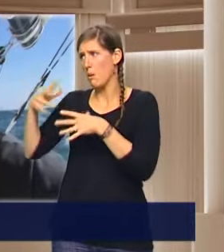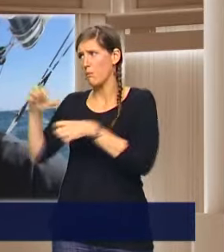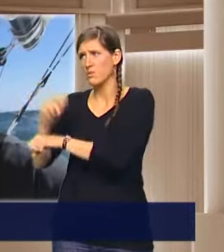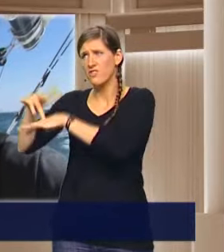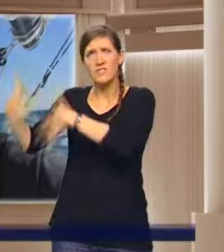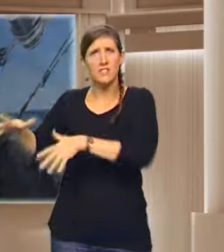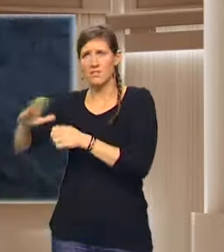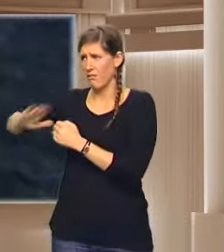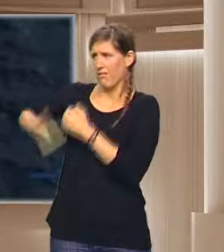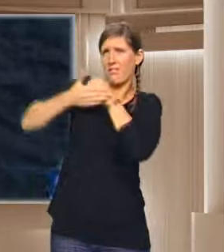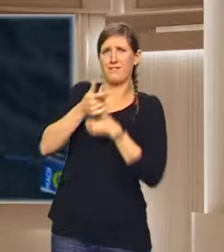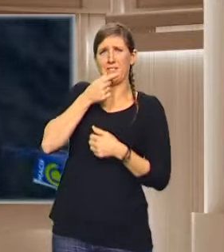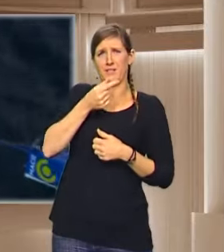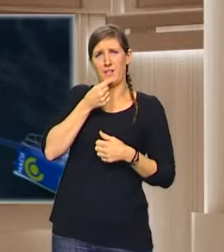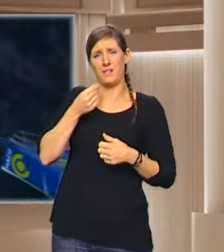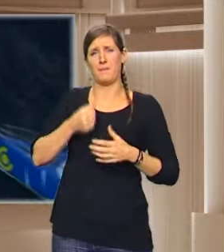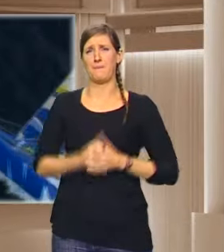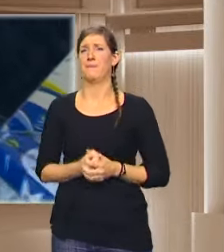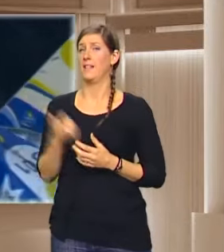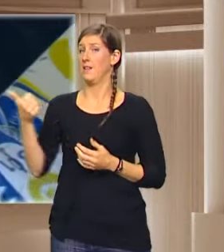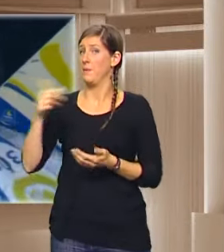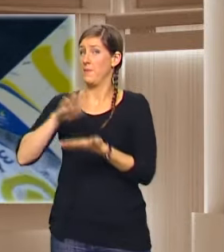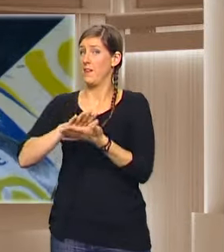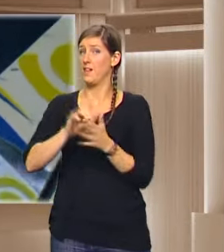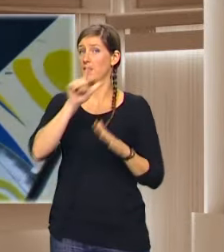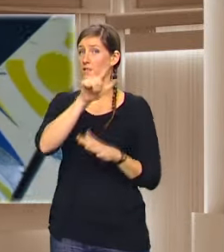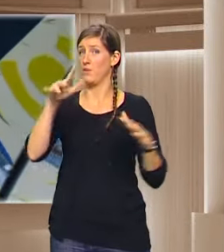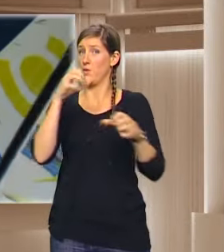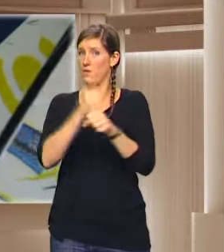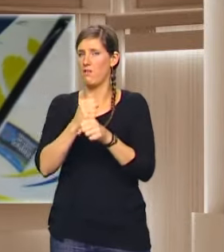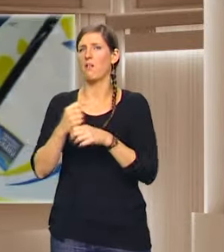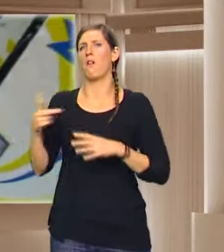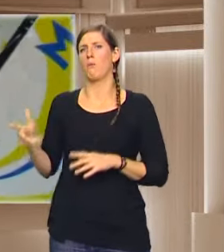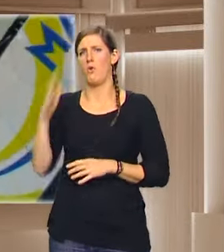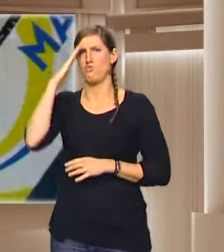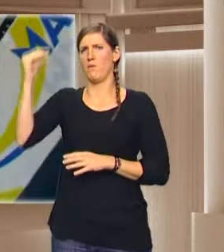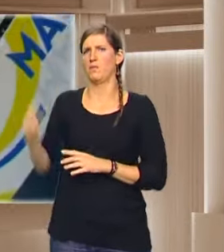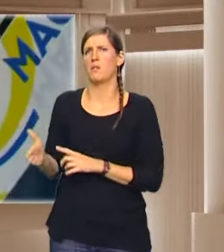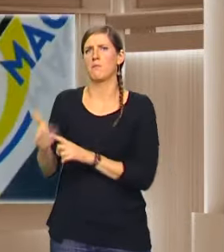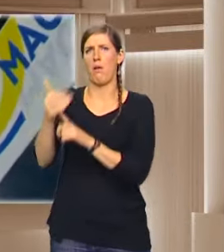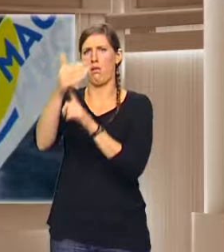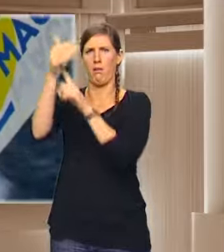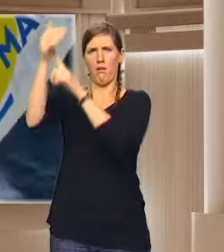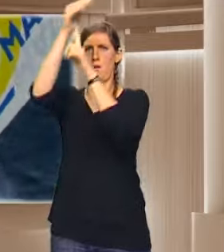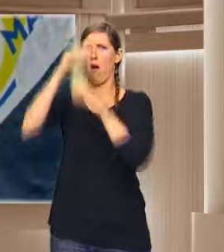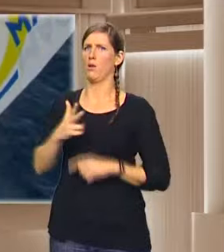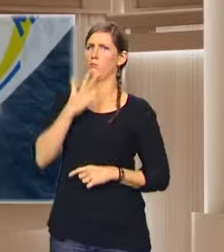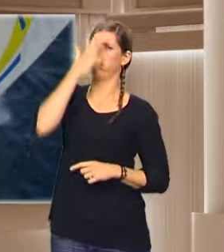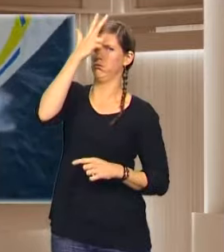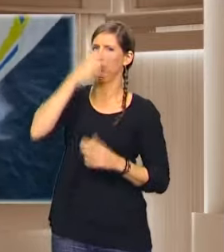facile. A 29 ans, il est considéré comme l'un des marins les plus doués de sa génération. Il est originaire